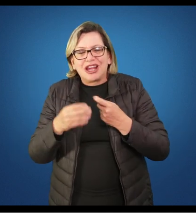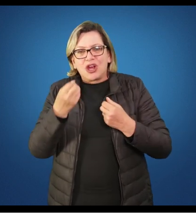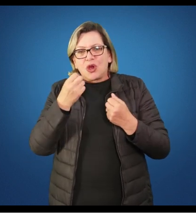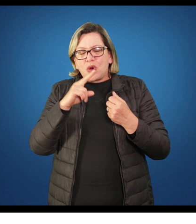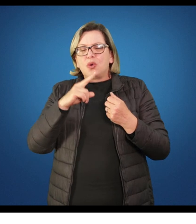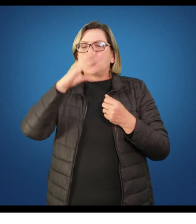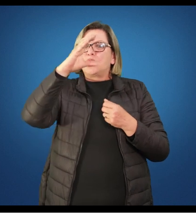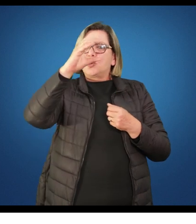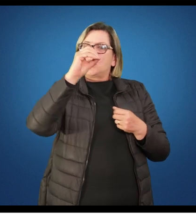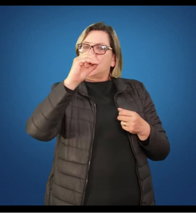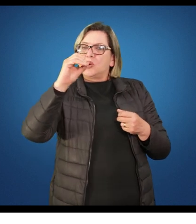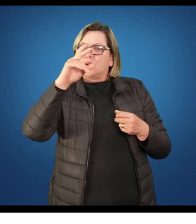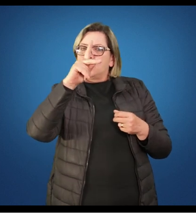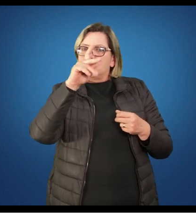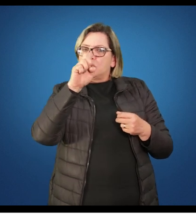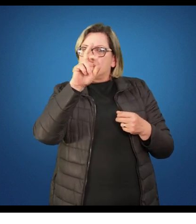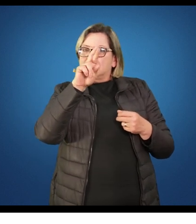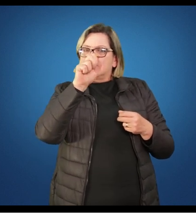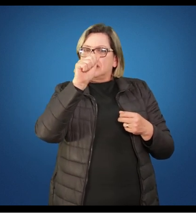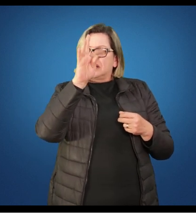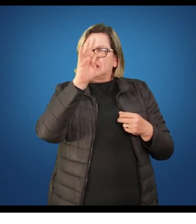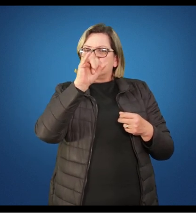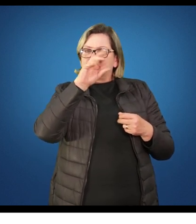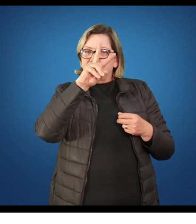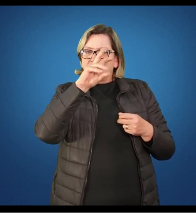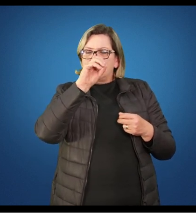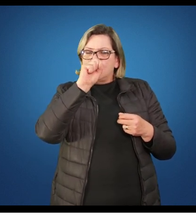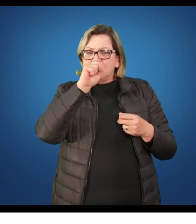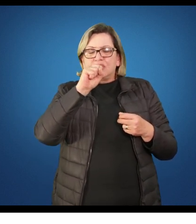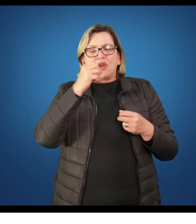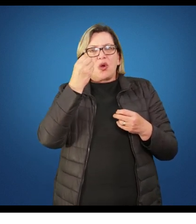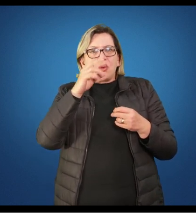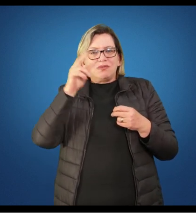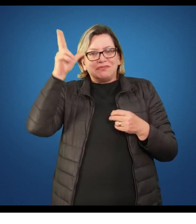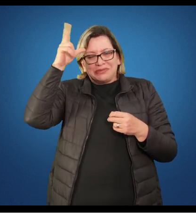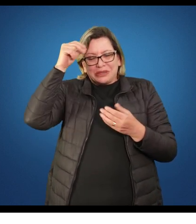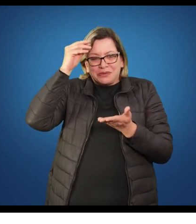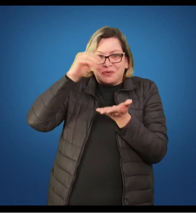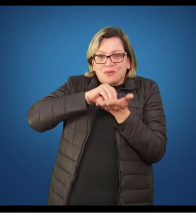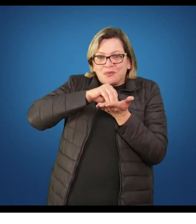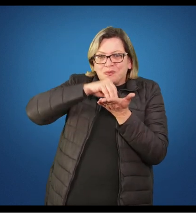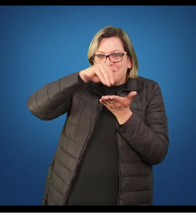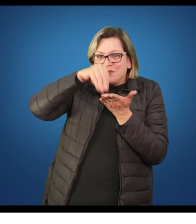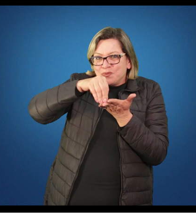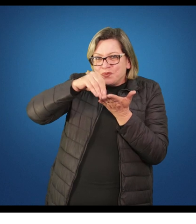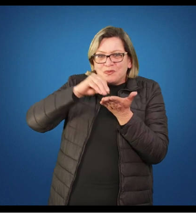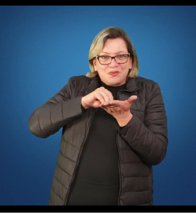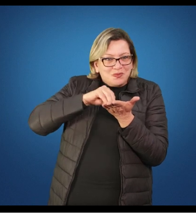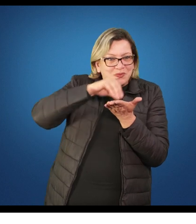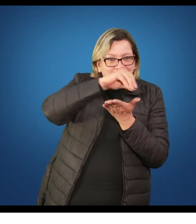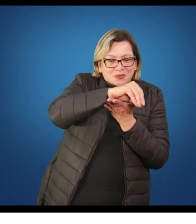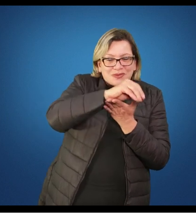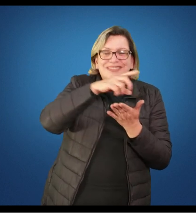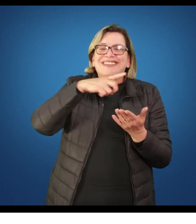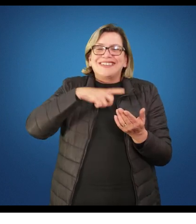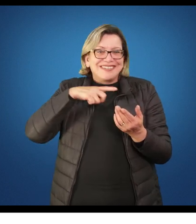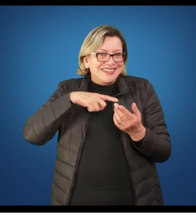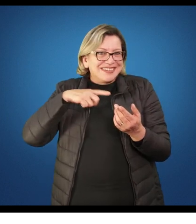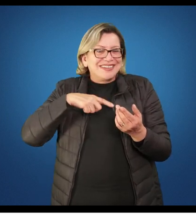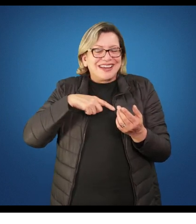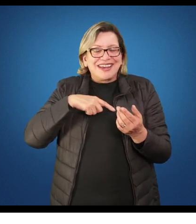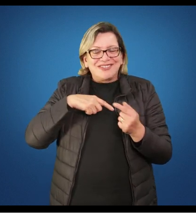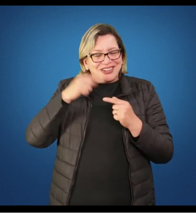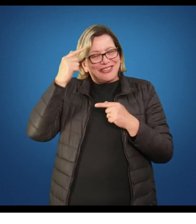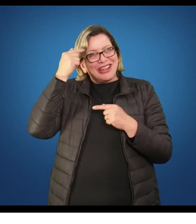cooperativos, sejam de jogos de tabuleiro, enfim, os diversos jogos e brincadeiras que estão disponíveis na